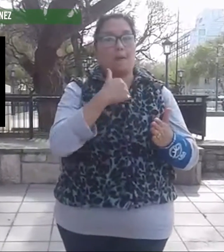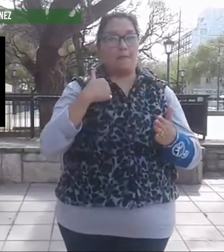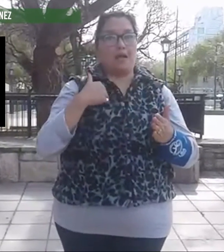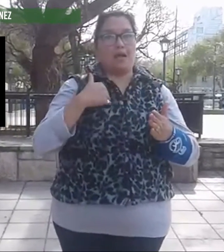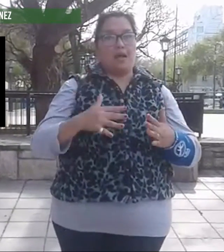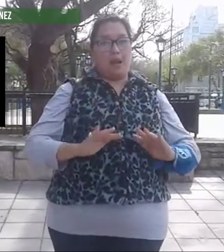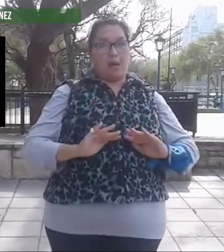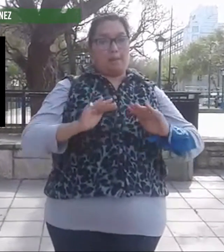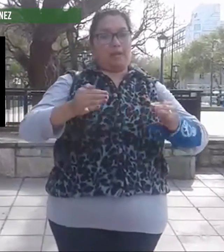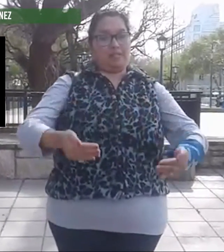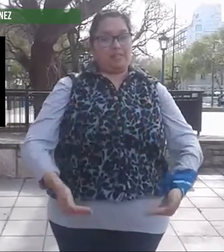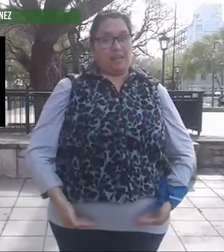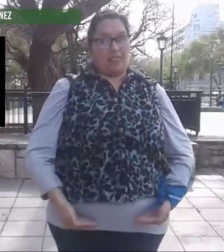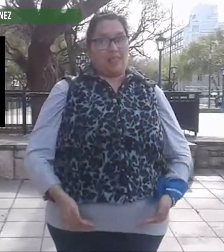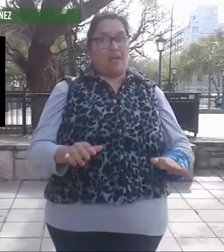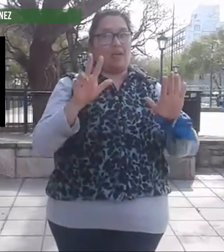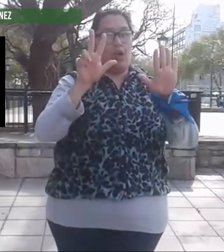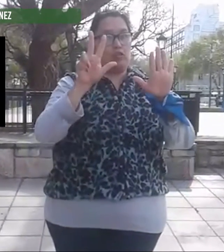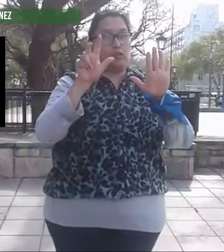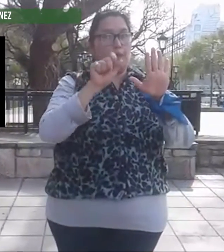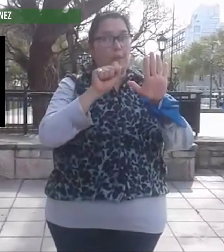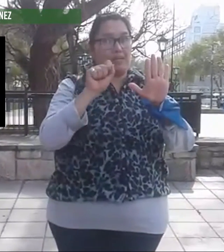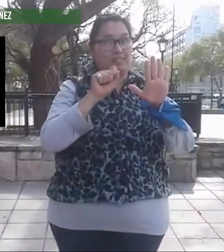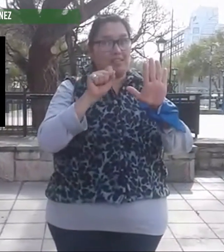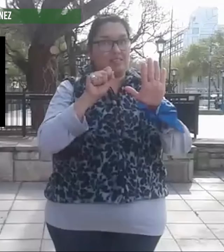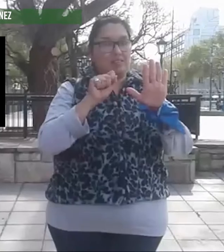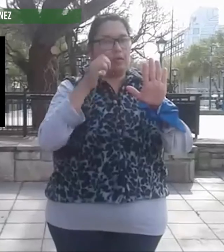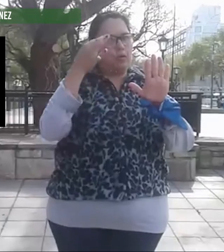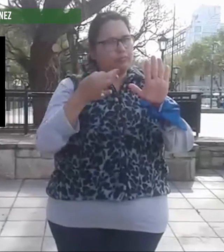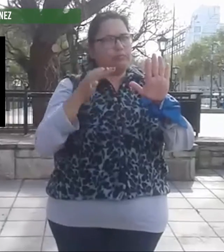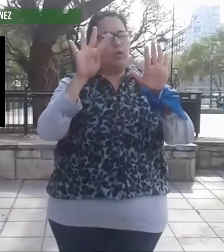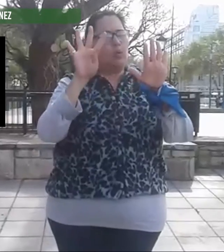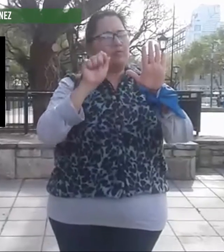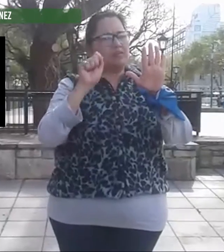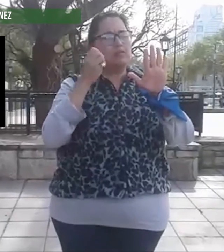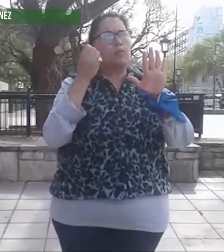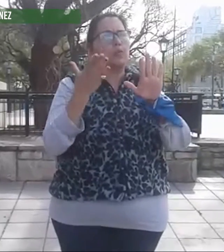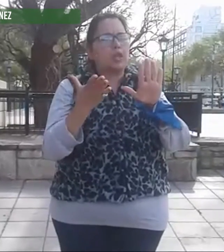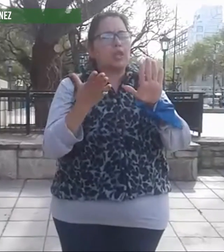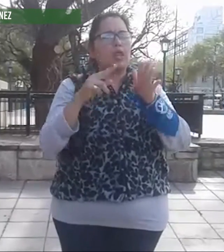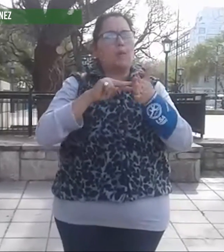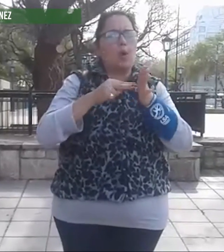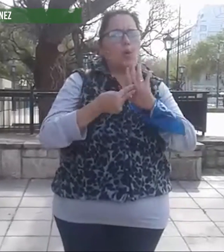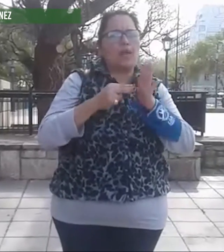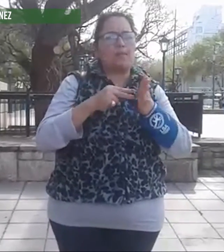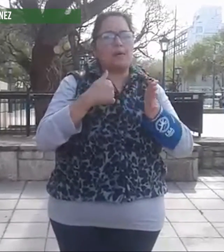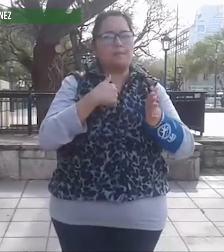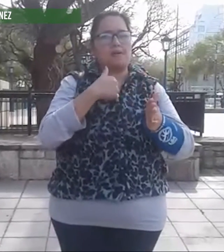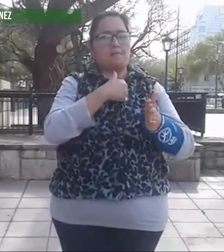Mi mamá, cuando estaba embarazada de mí, a los ocho meses, o a las nueve meses más o menos, tuve un